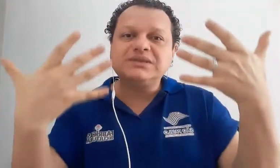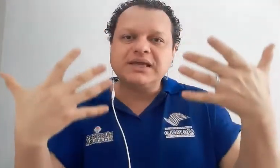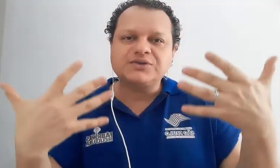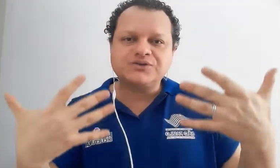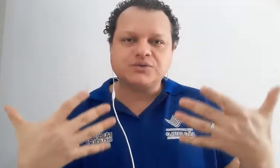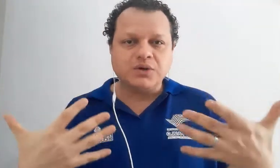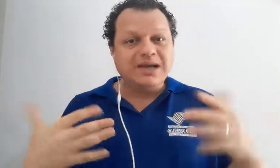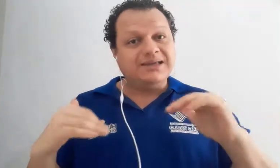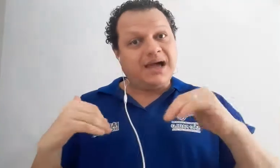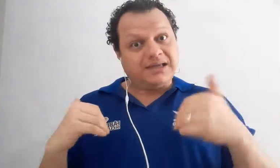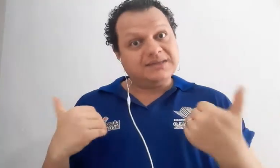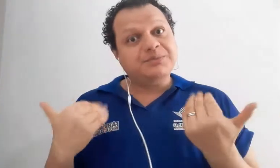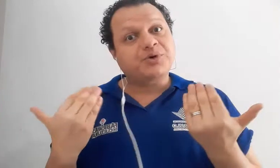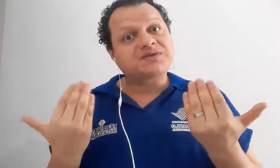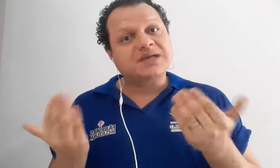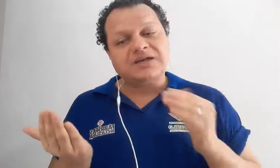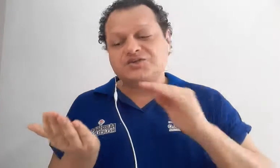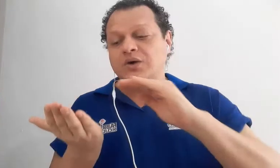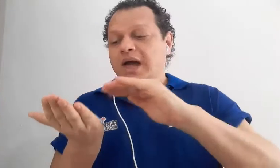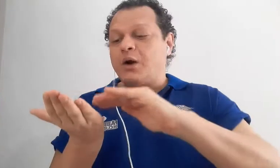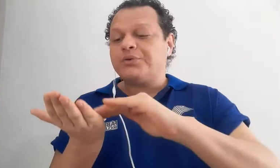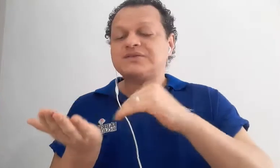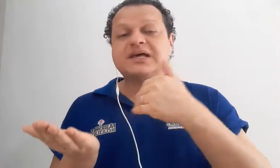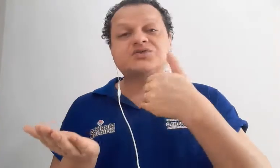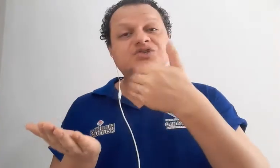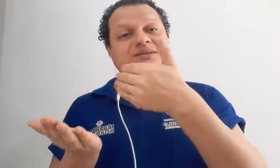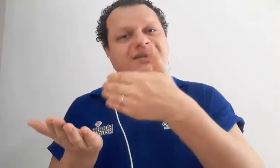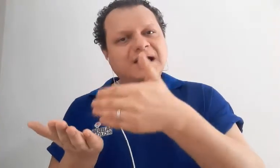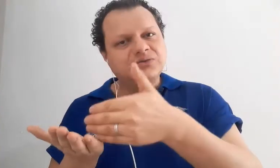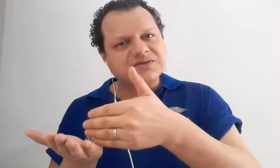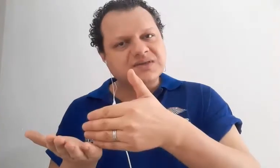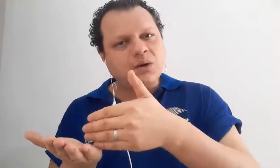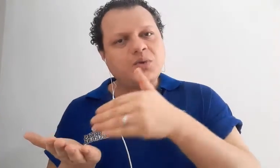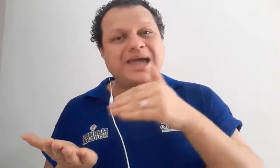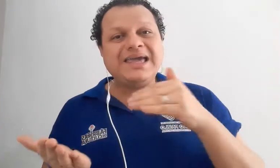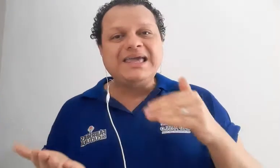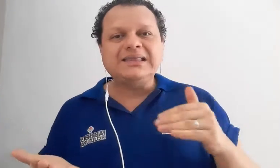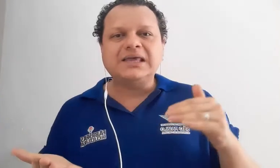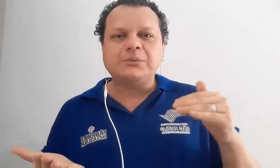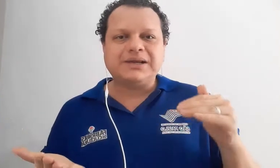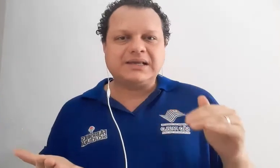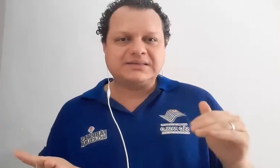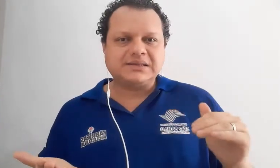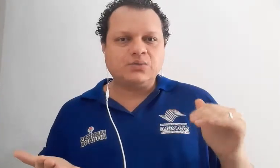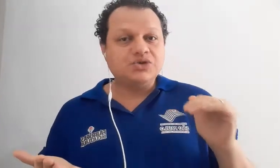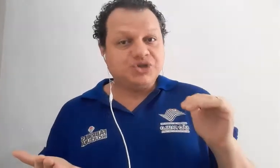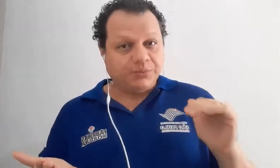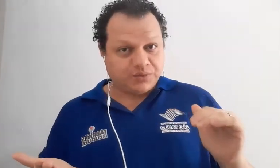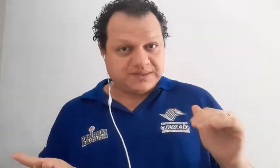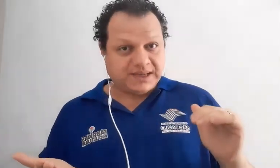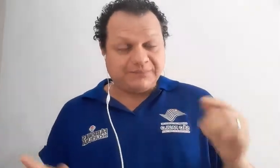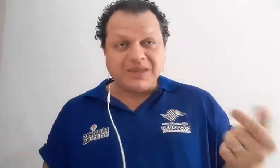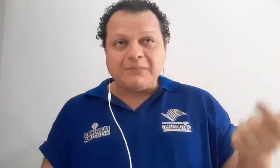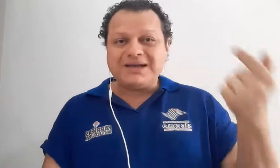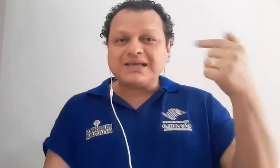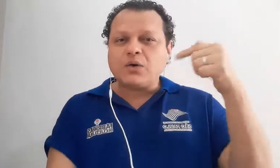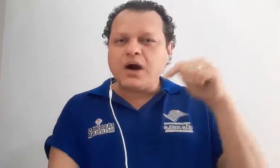texto, e aí esse processo é o processo de tradução e interpretação de música. Mas agora,